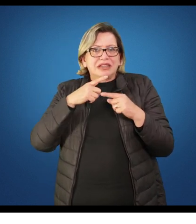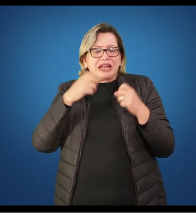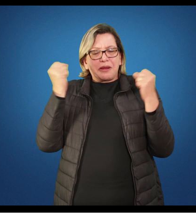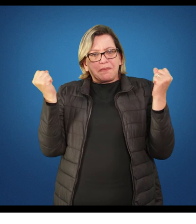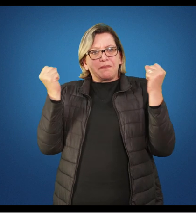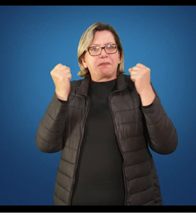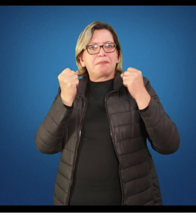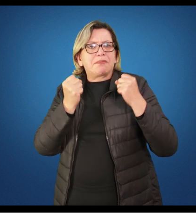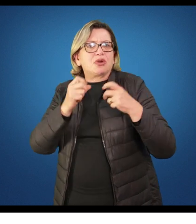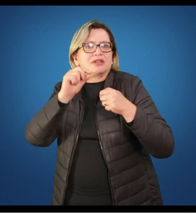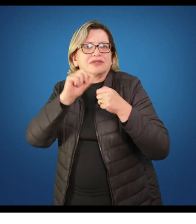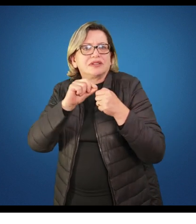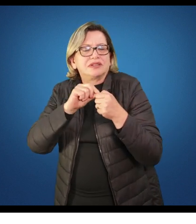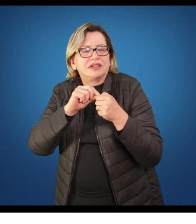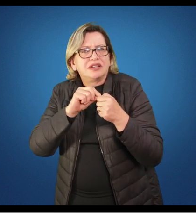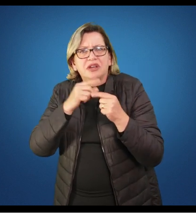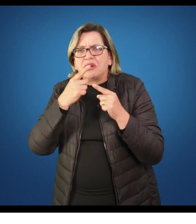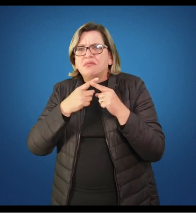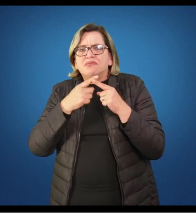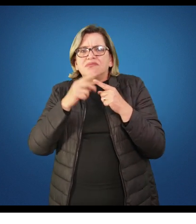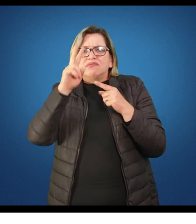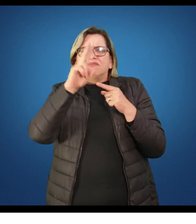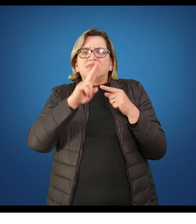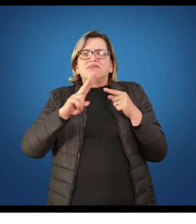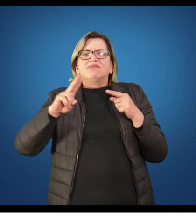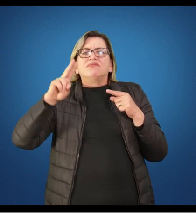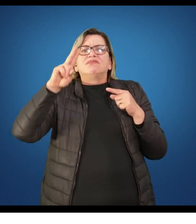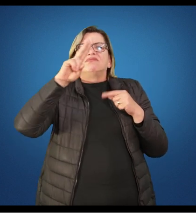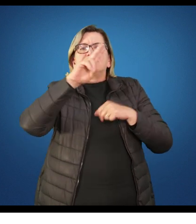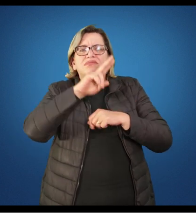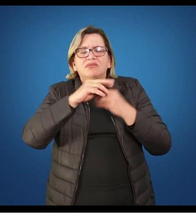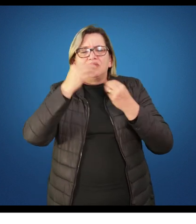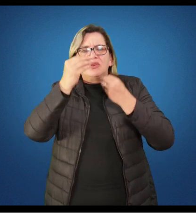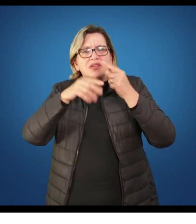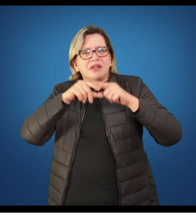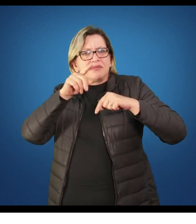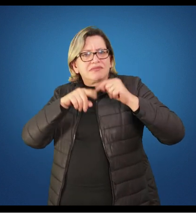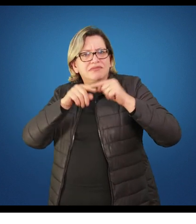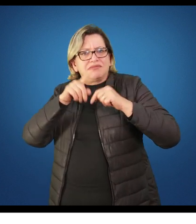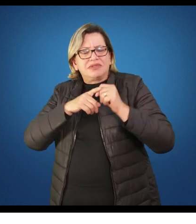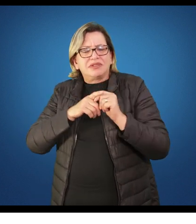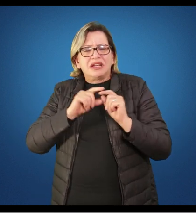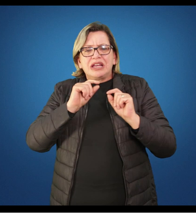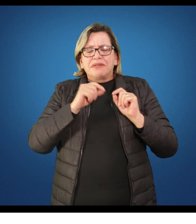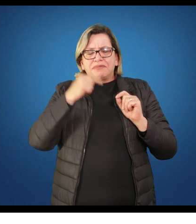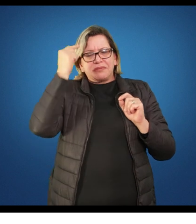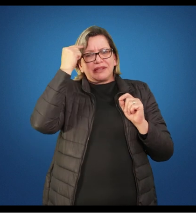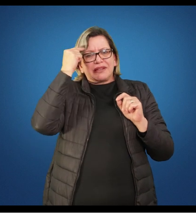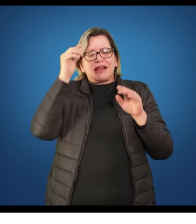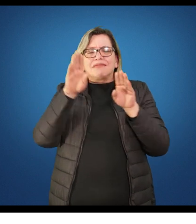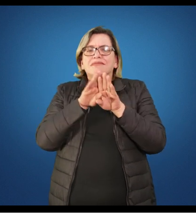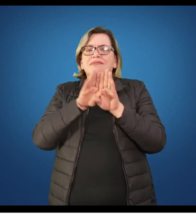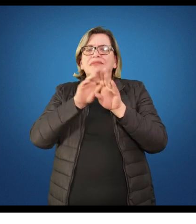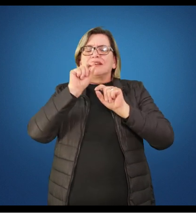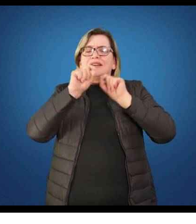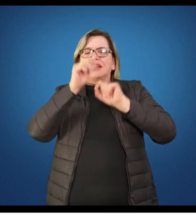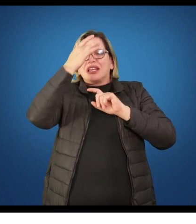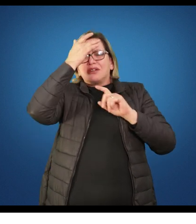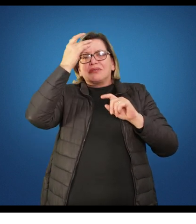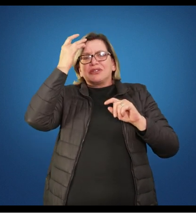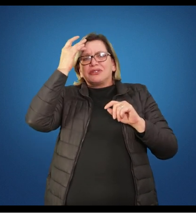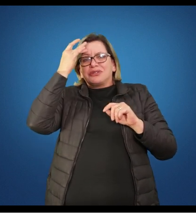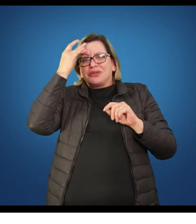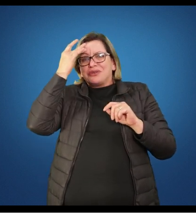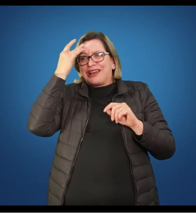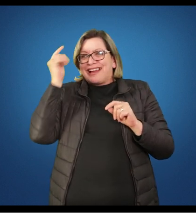possibilidade, por que esse jogo e não esse jogo, de onde veio essa proposta, quem são as pessoas que trouxeram esse tipo de atividade para o